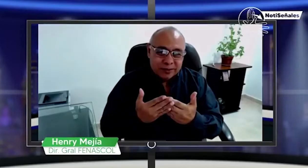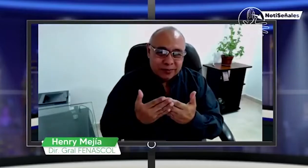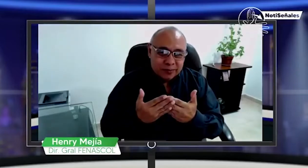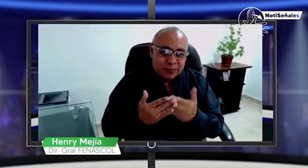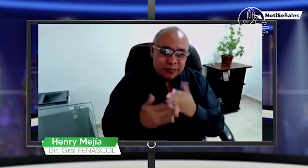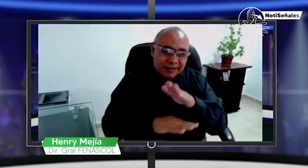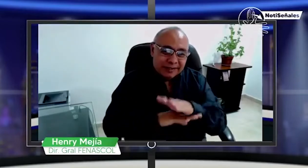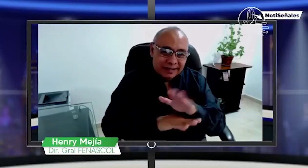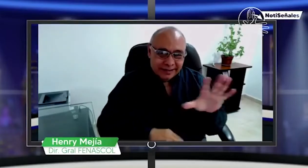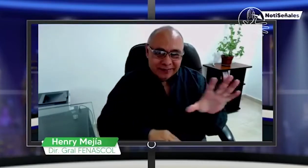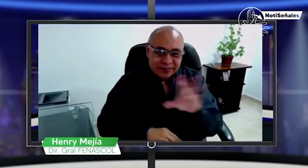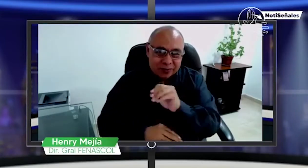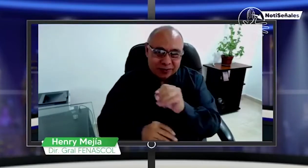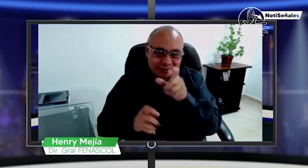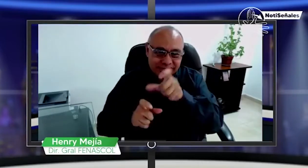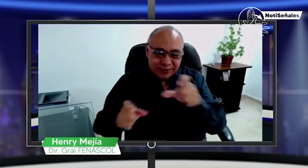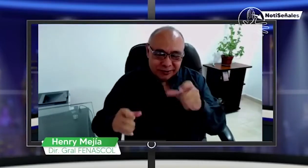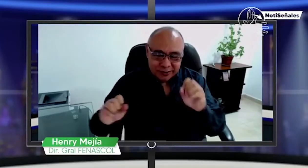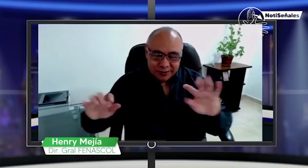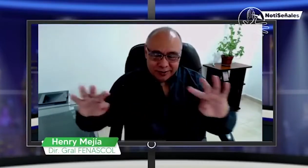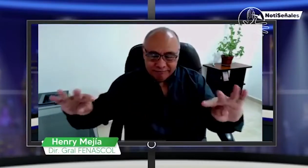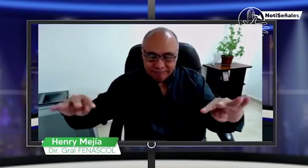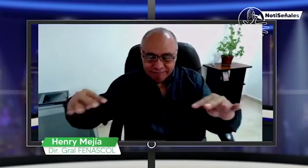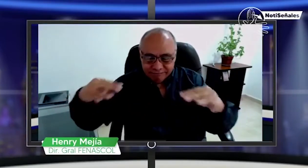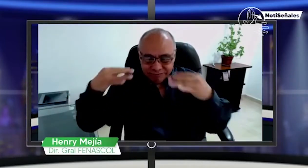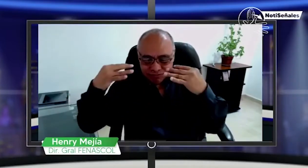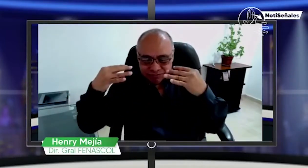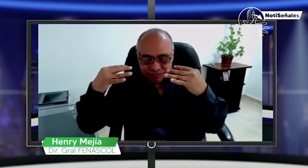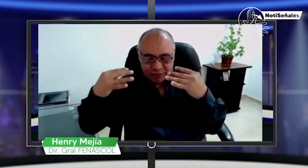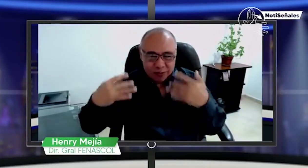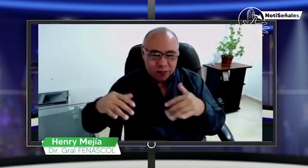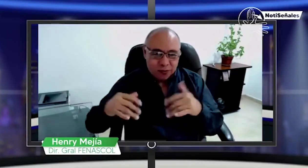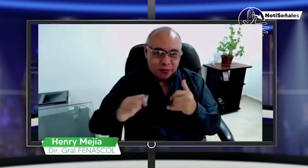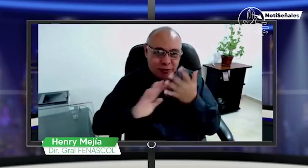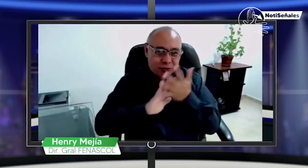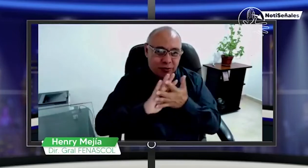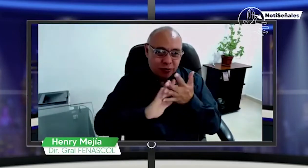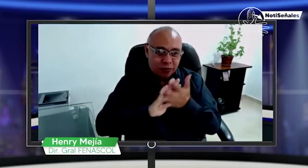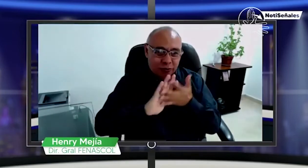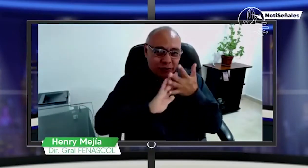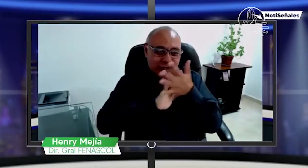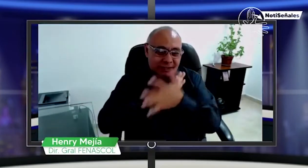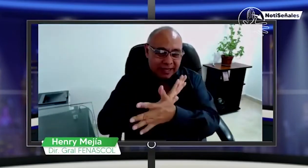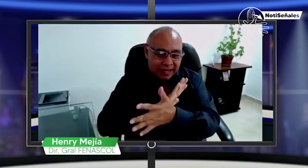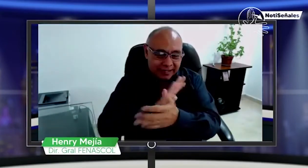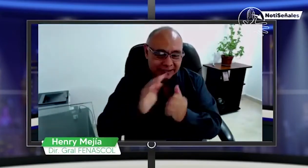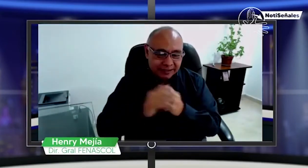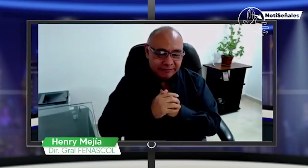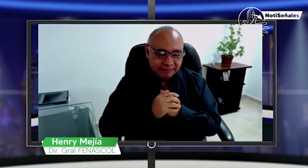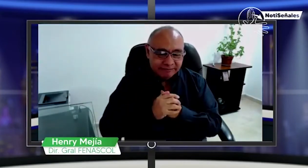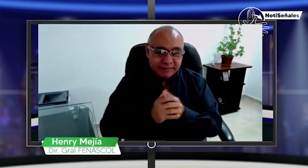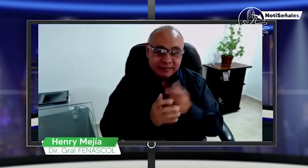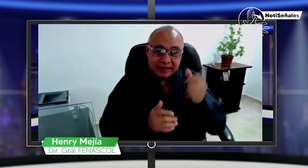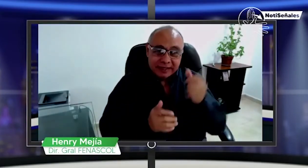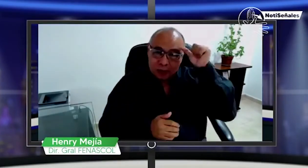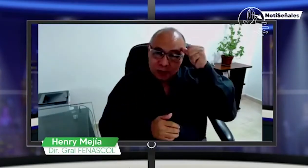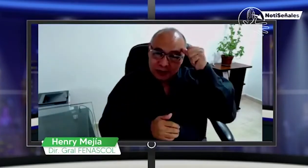Hola, muy buenas tardes para todas las personas que se conectan con nosotros hoy en NotiSeñales.